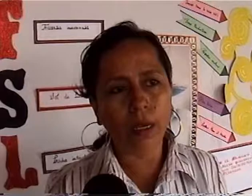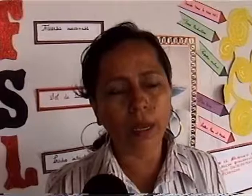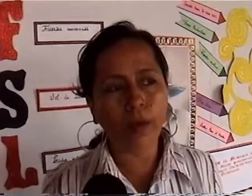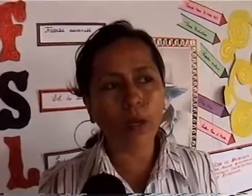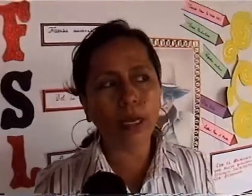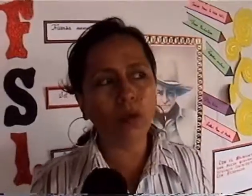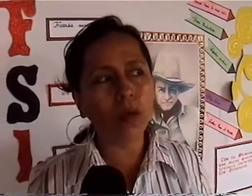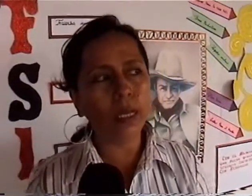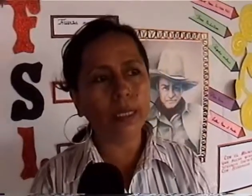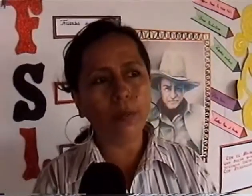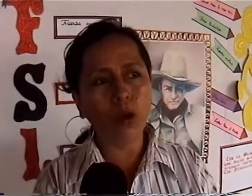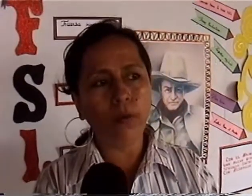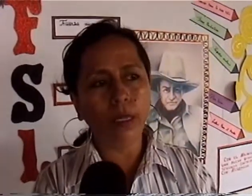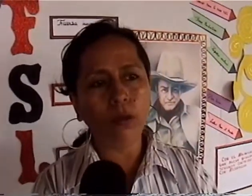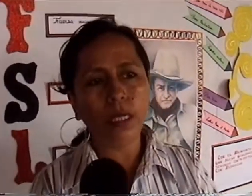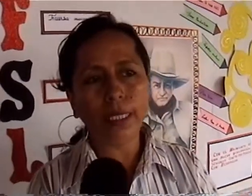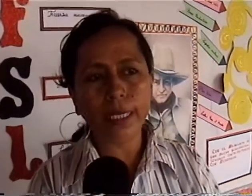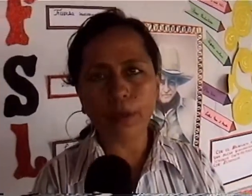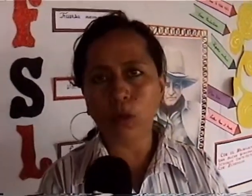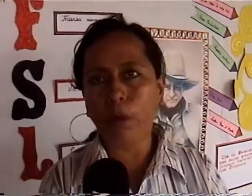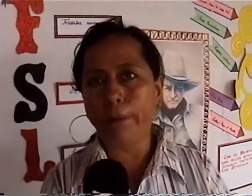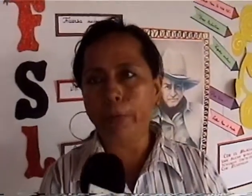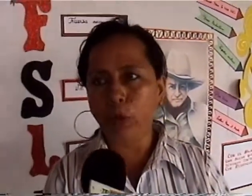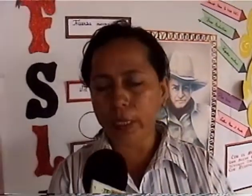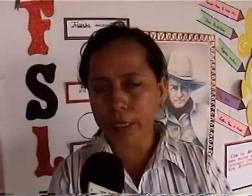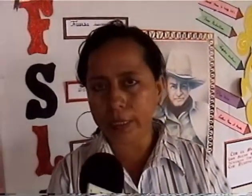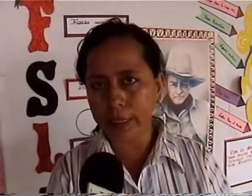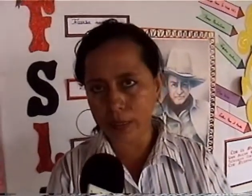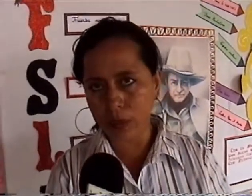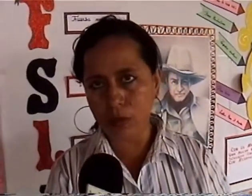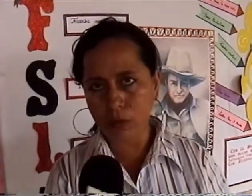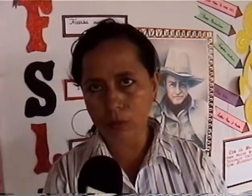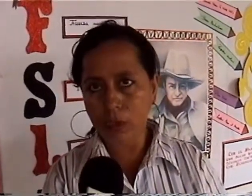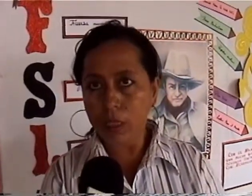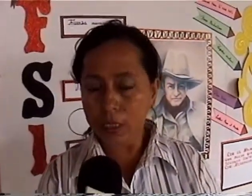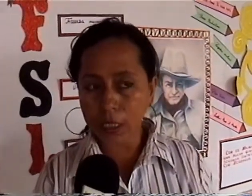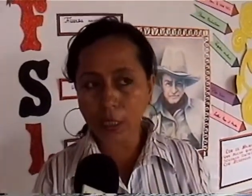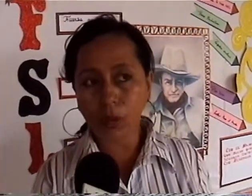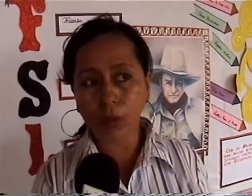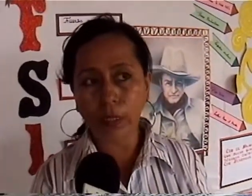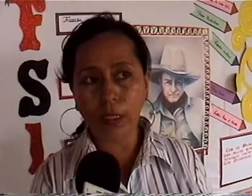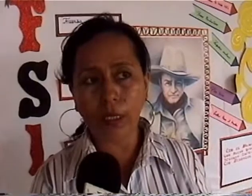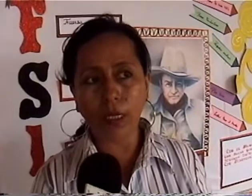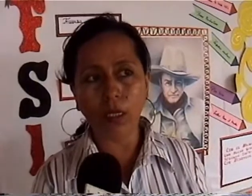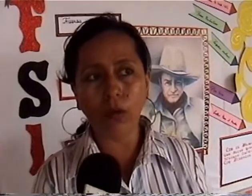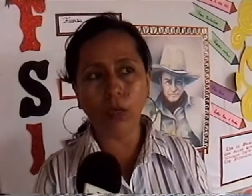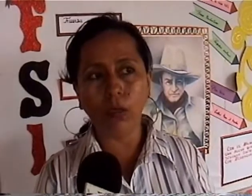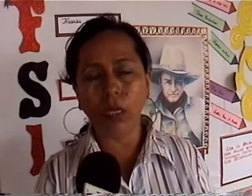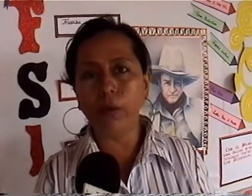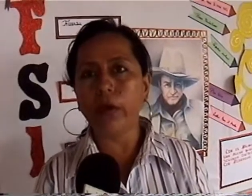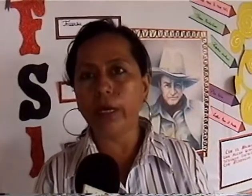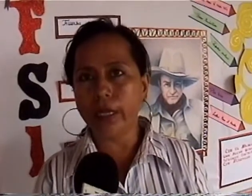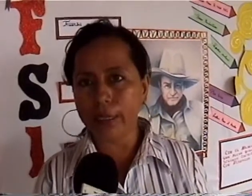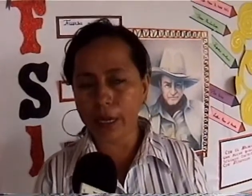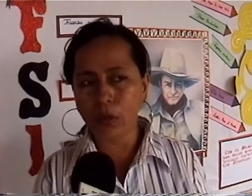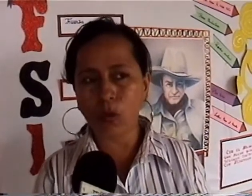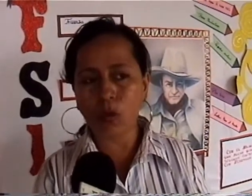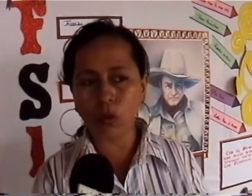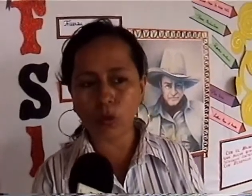En las escuelas regulares estamos hablando de 193 niños. 193 niños que los tenemos registrados con su